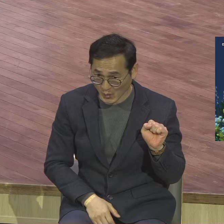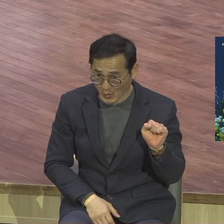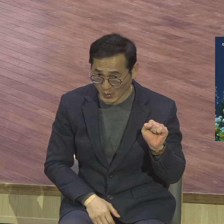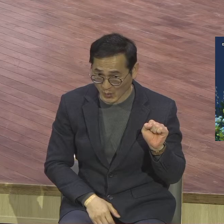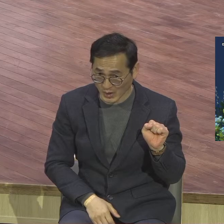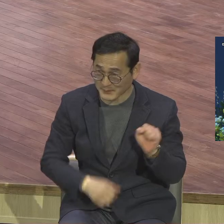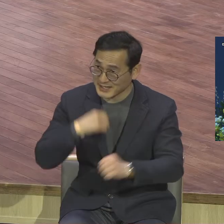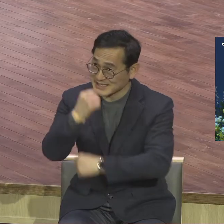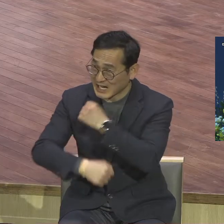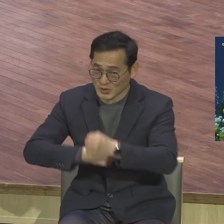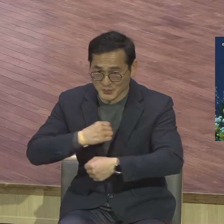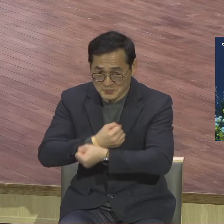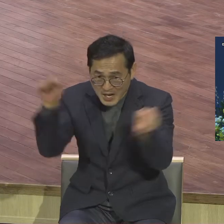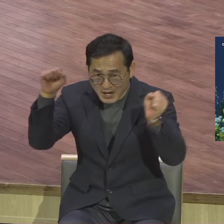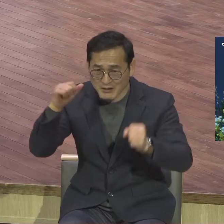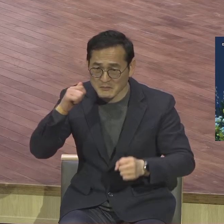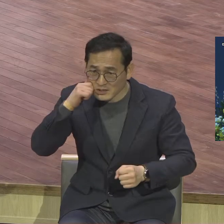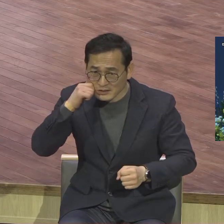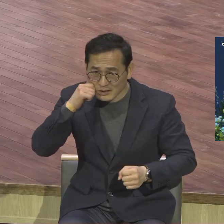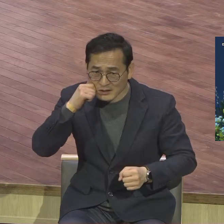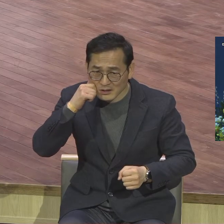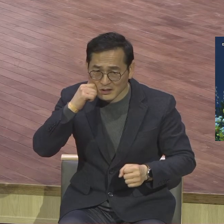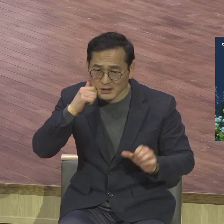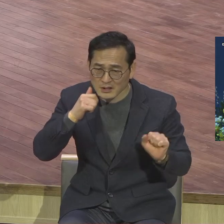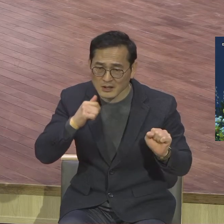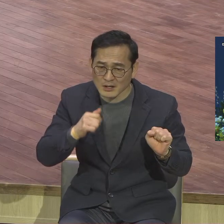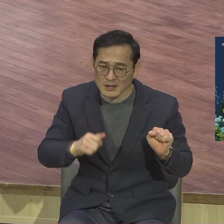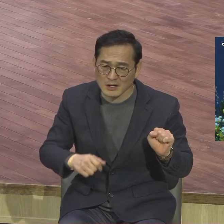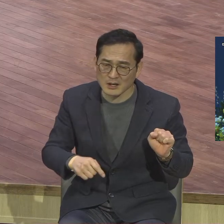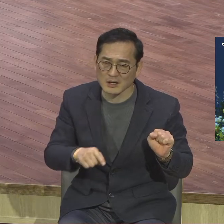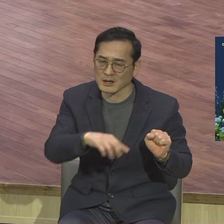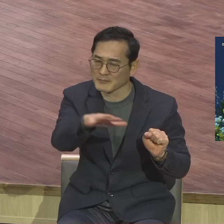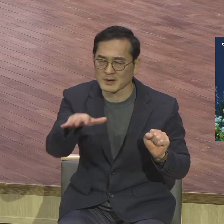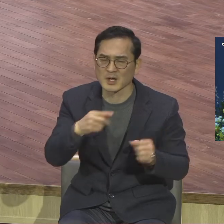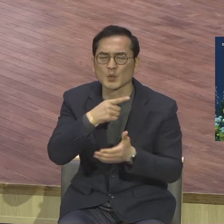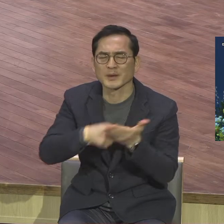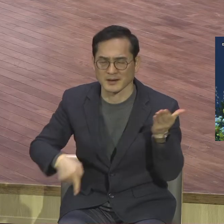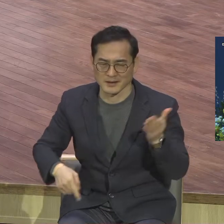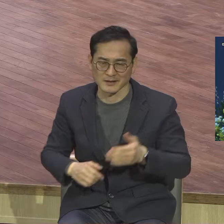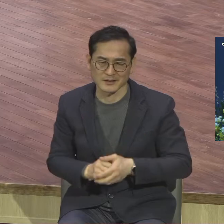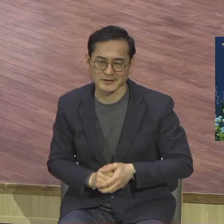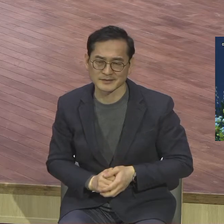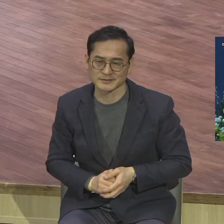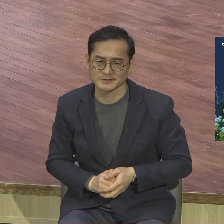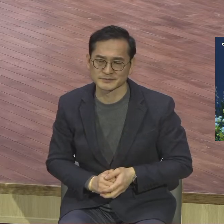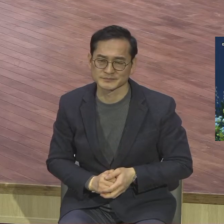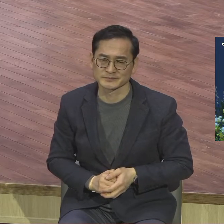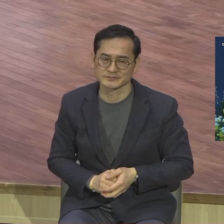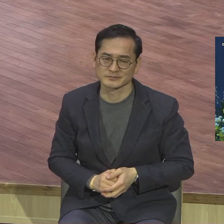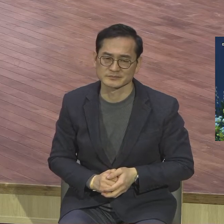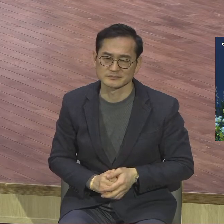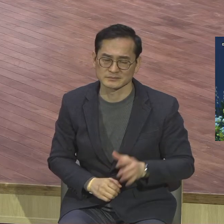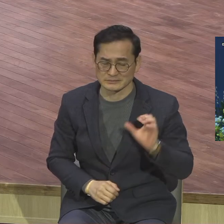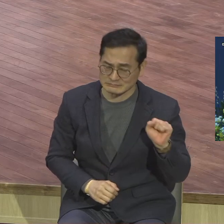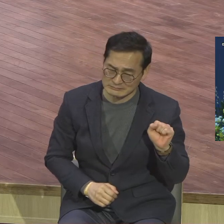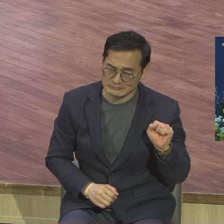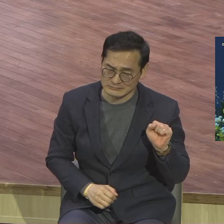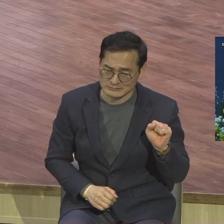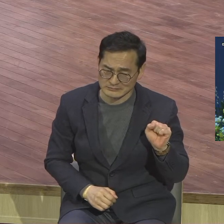맡기면 자유하게 돼요 모든 것을 이제는 하나님 은혜로 보게 하여 조옵사사 모든 것을